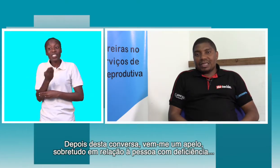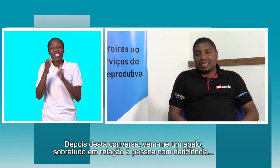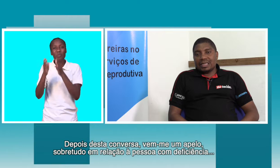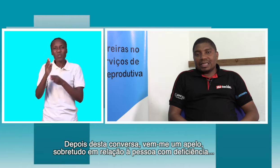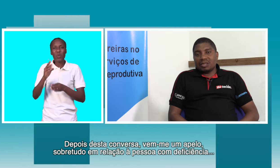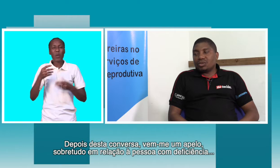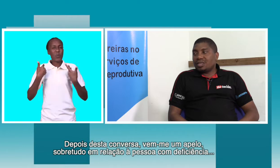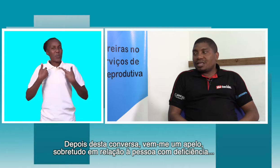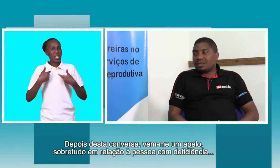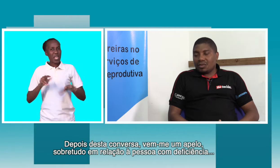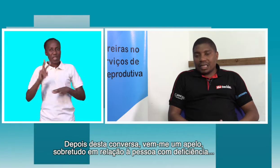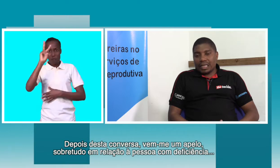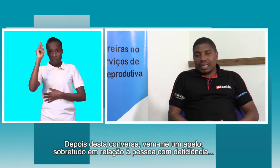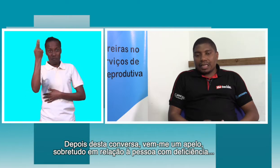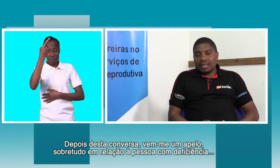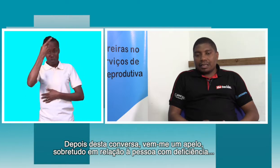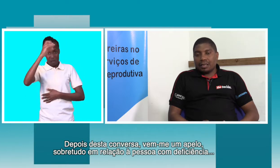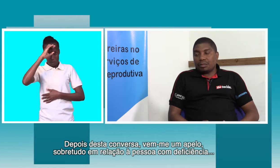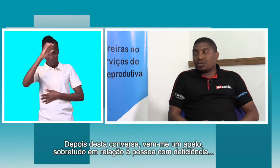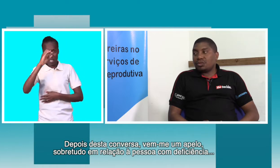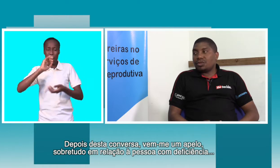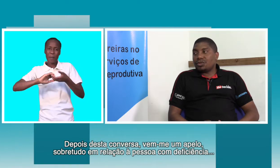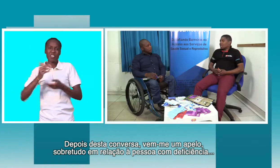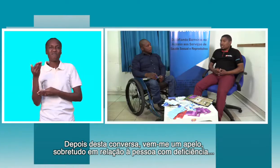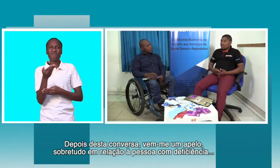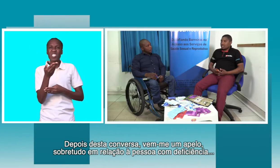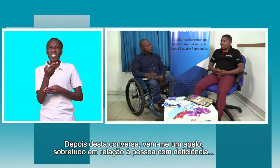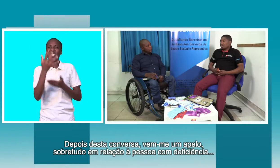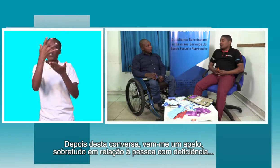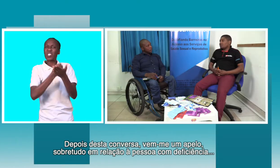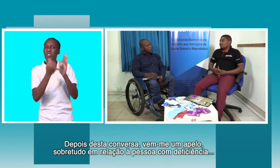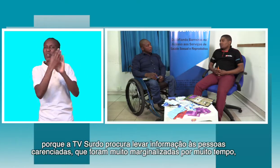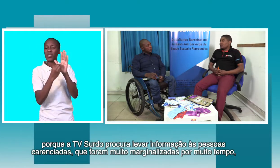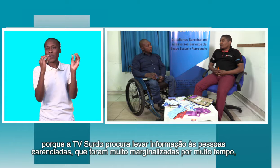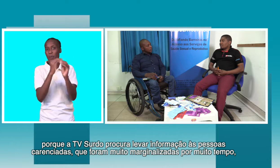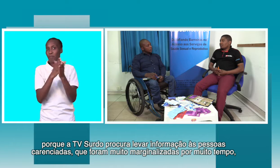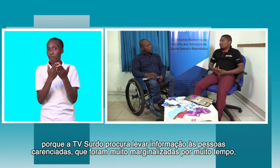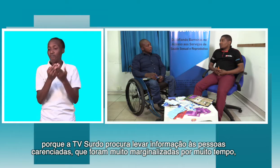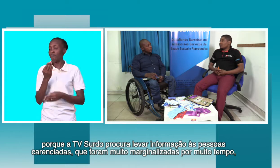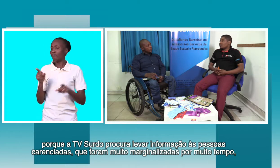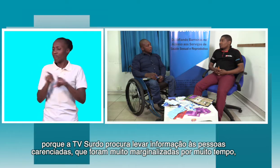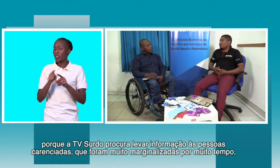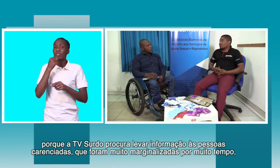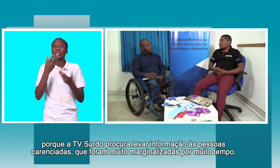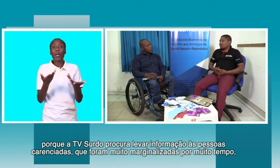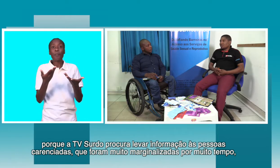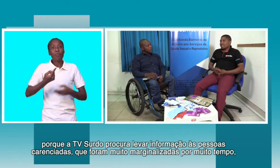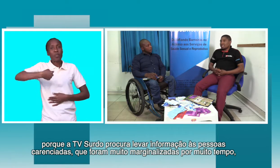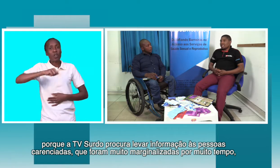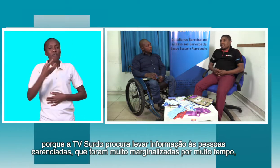sobretudo em relação à pessoa com deficiência, porque a TV Sur, por um lado,